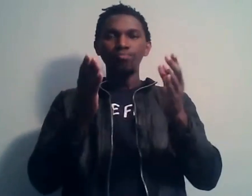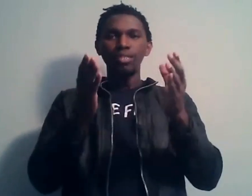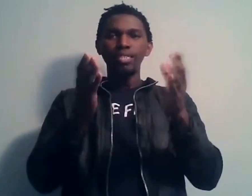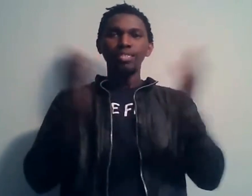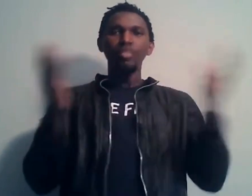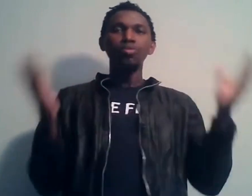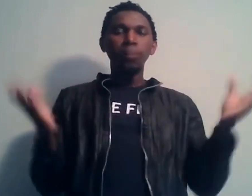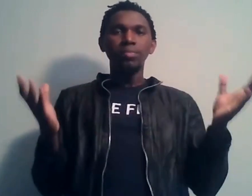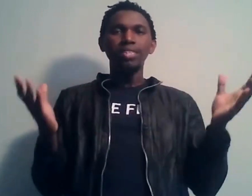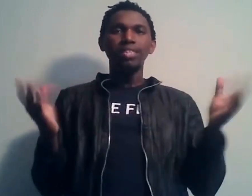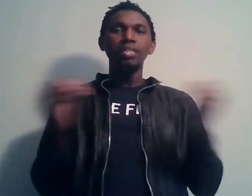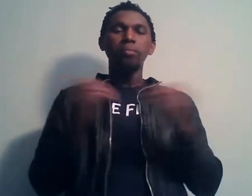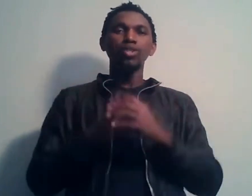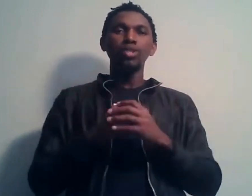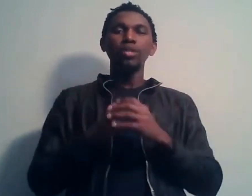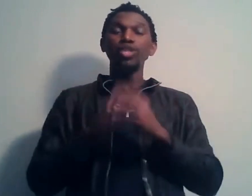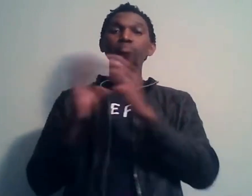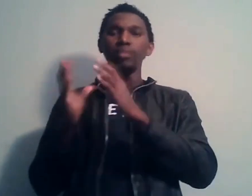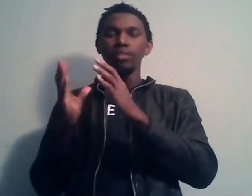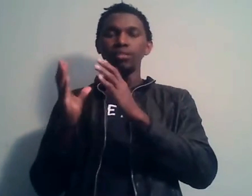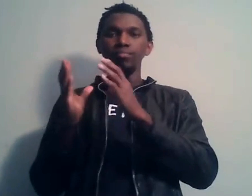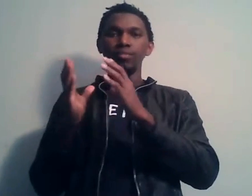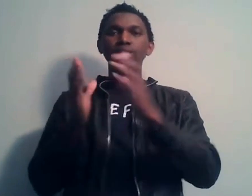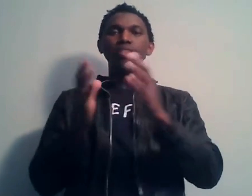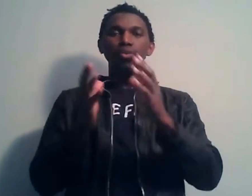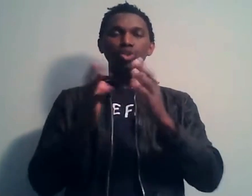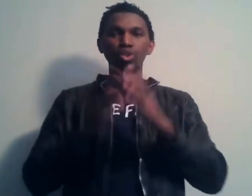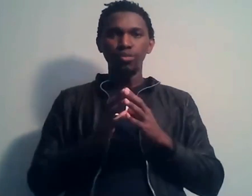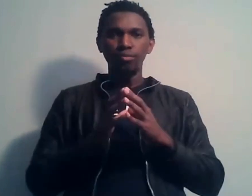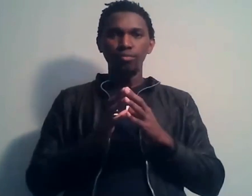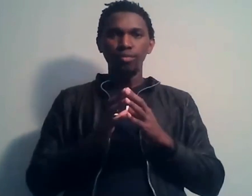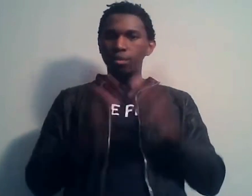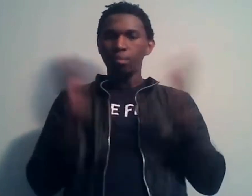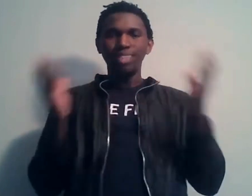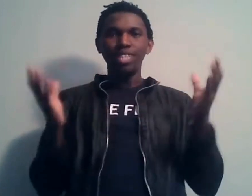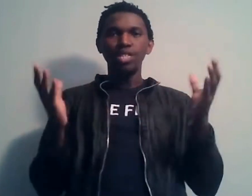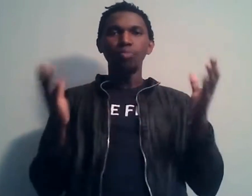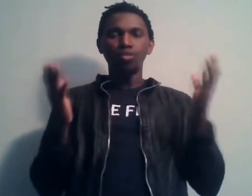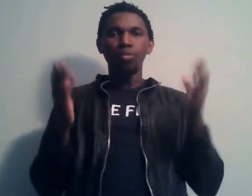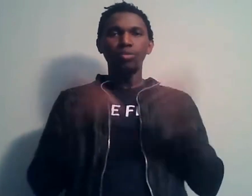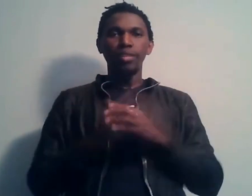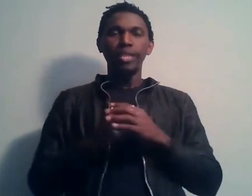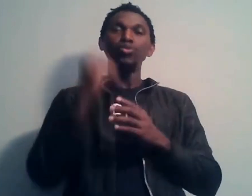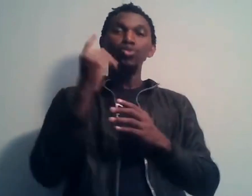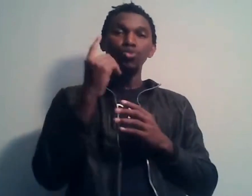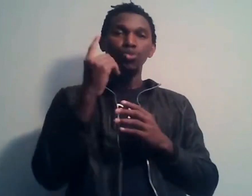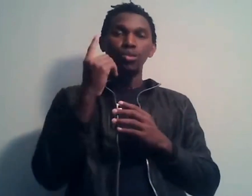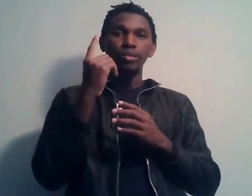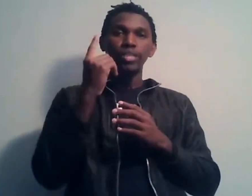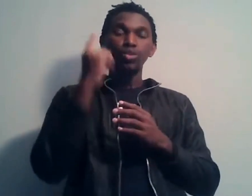Alors, si tu penses peut-être qu'il des points que j'ai oublié de dire aujourd'hui, partage-les-moi en commentaire. Et surtout, et